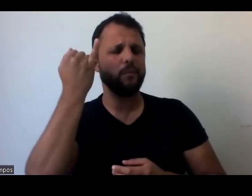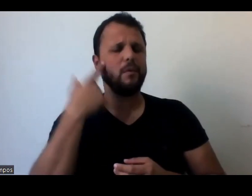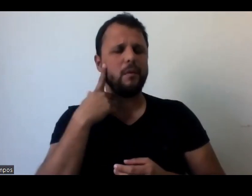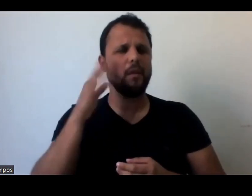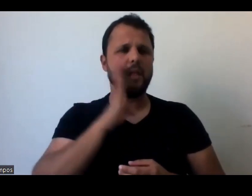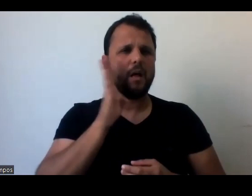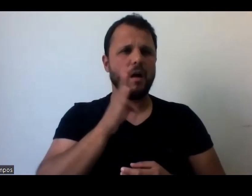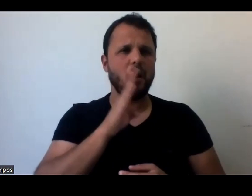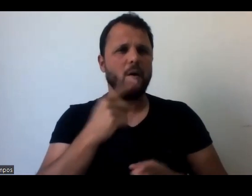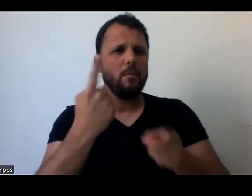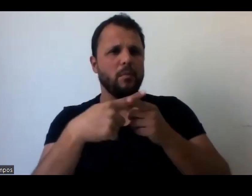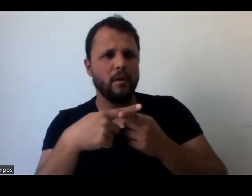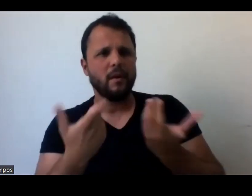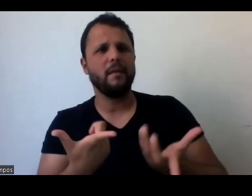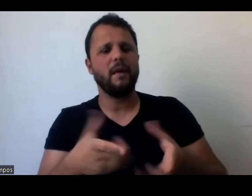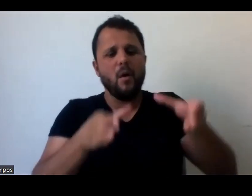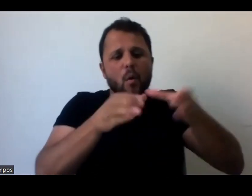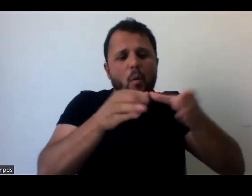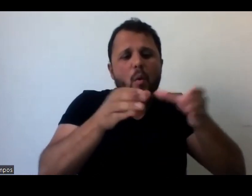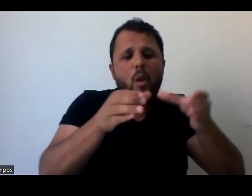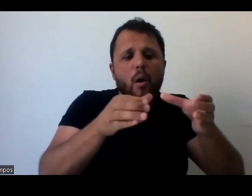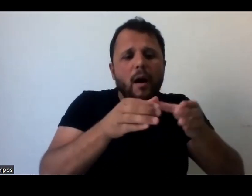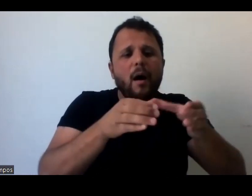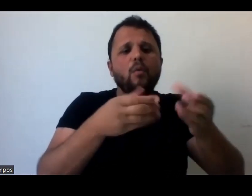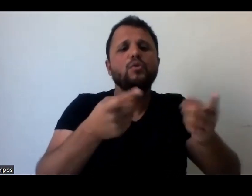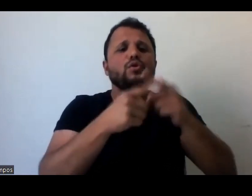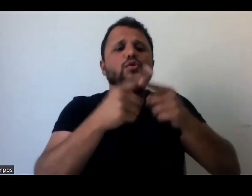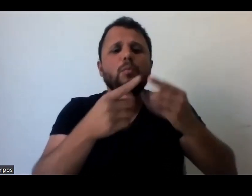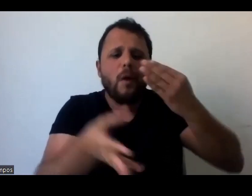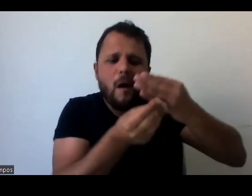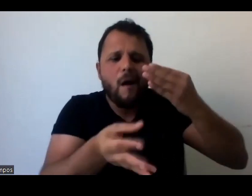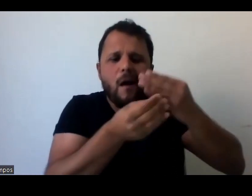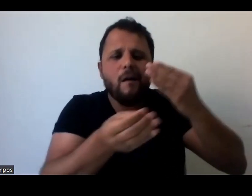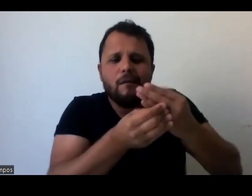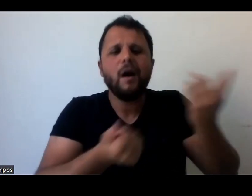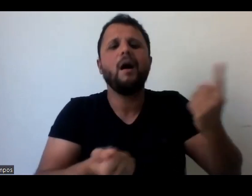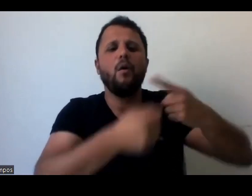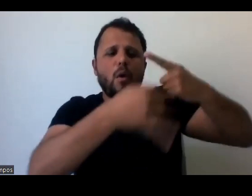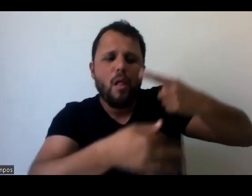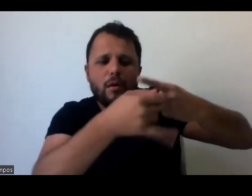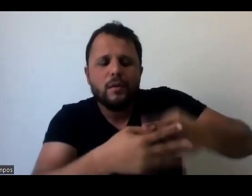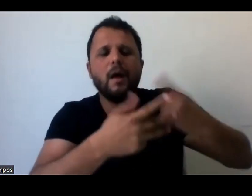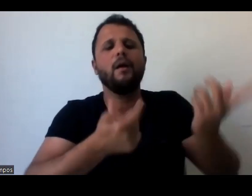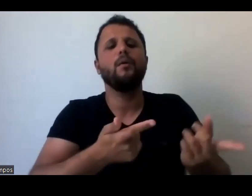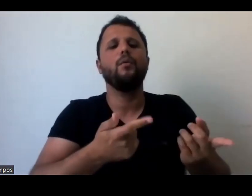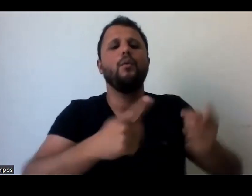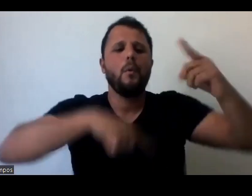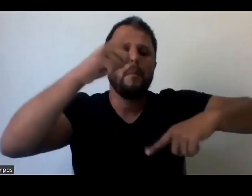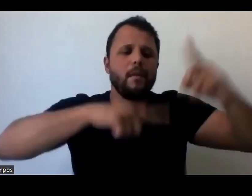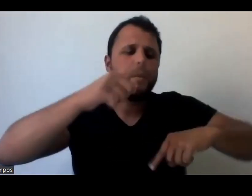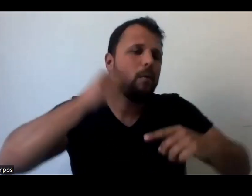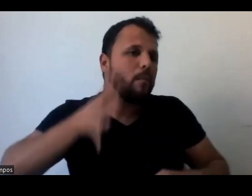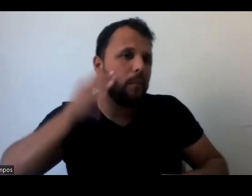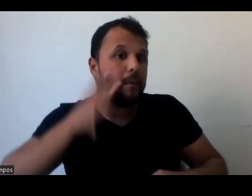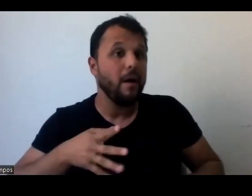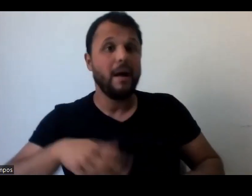repositório, memória, onde isso tudo está. Eu só tô dizendo que Sandra é do Museu do